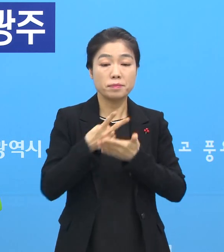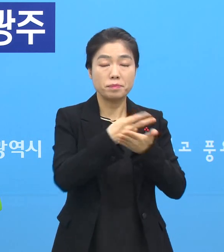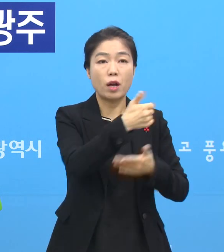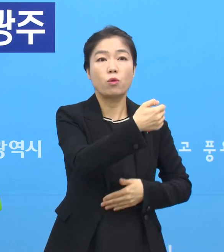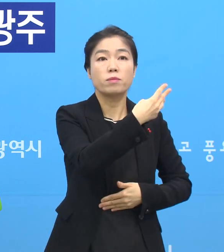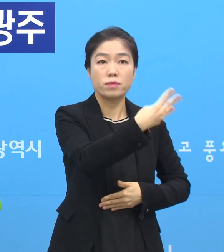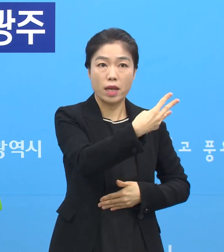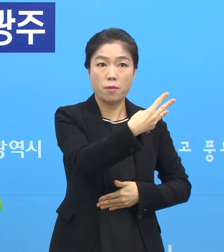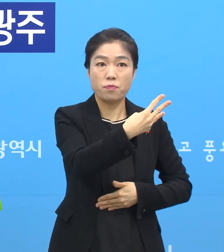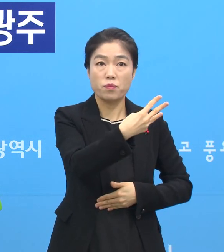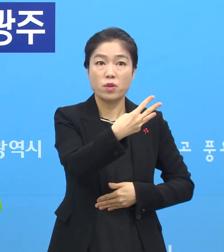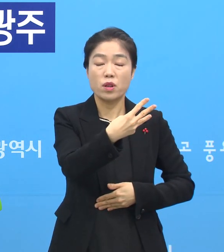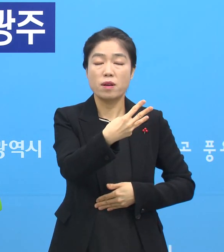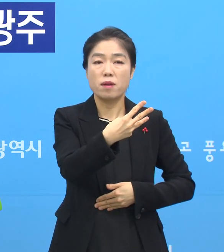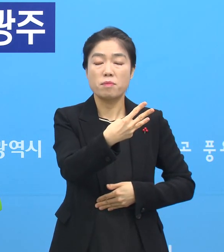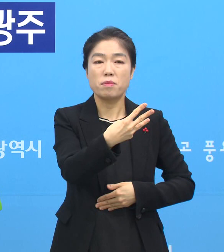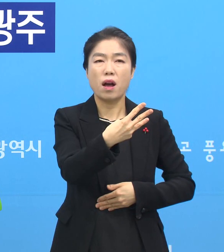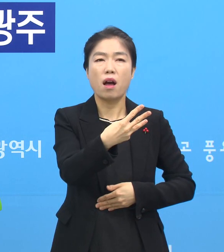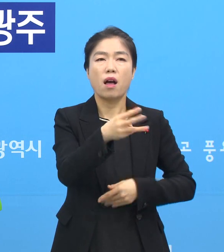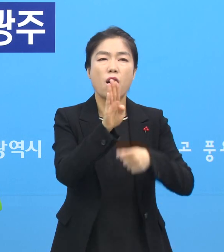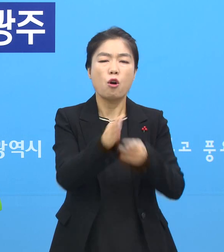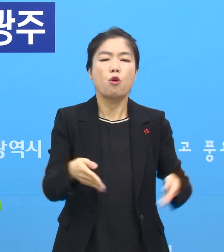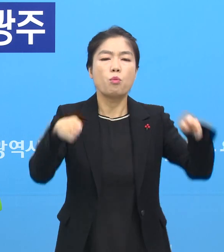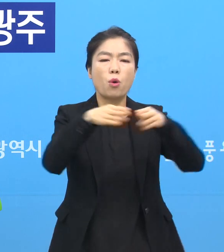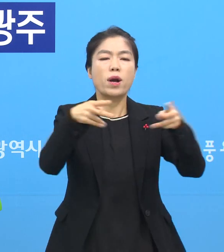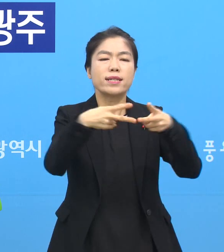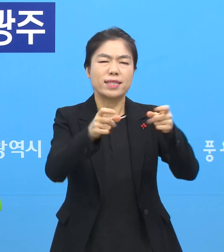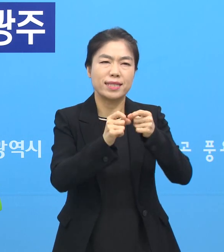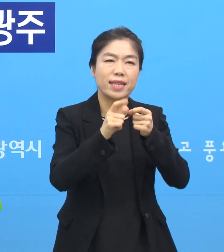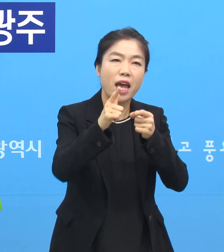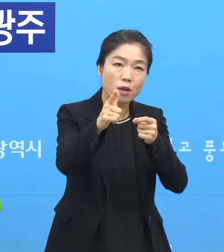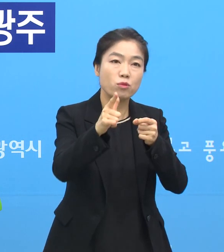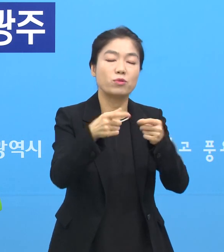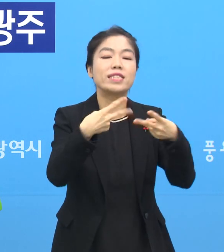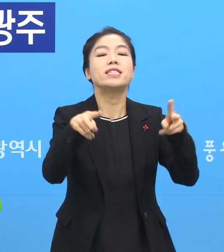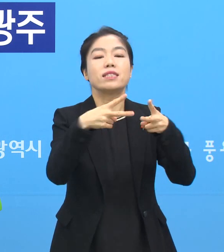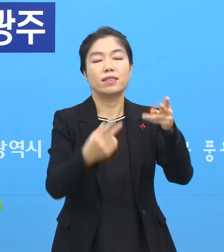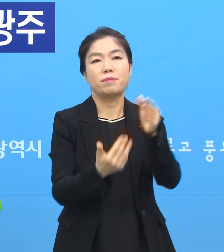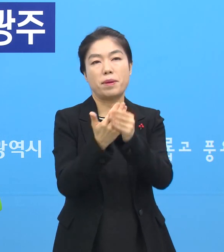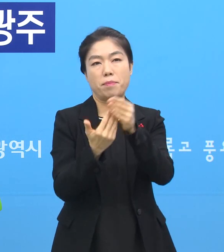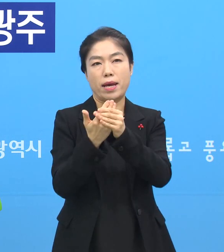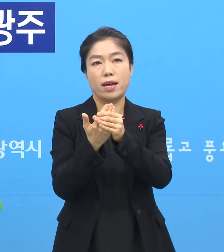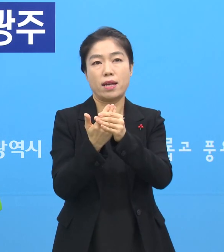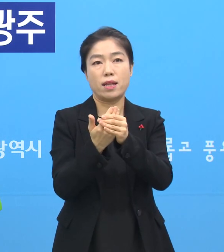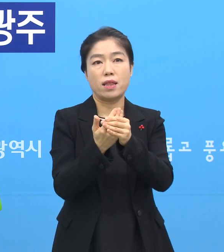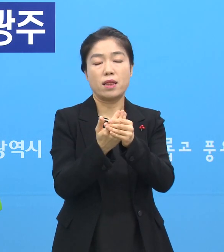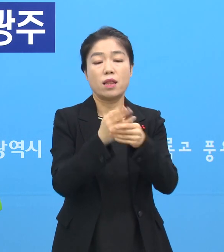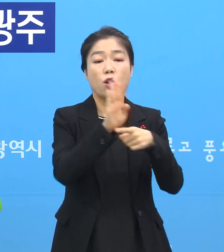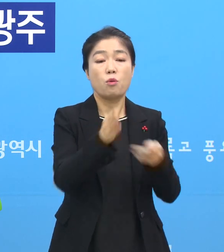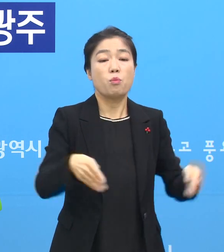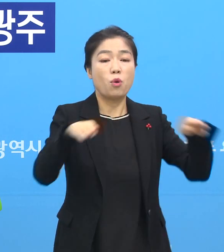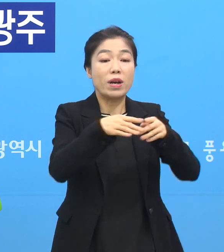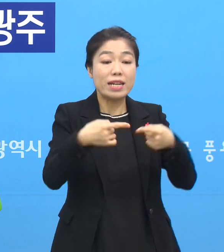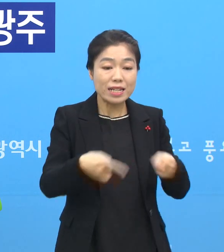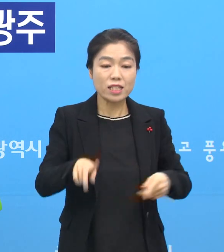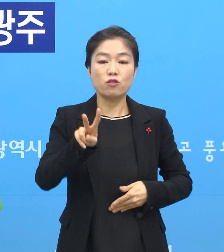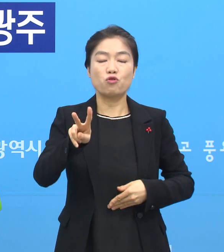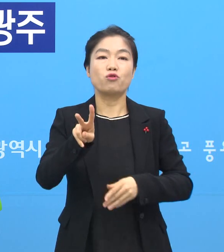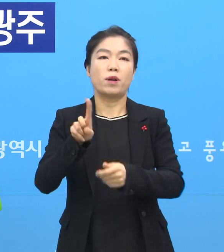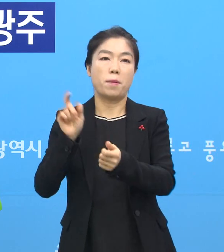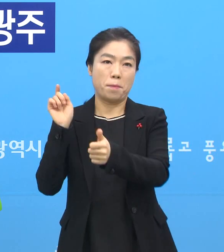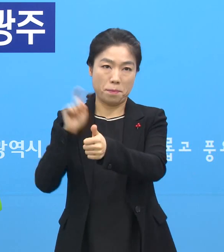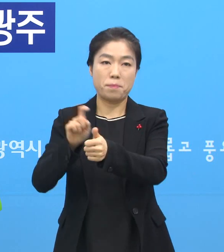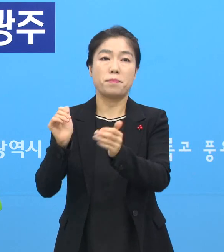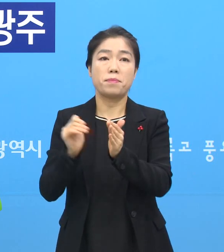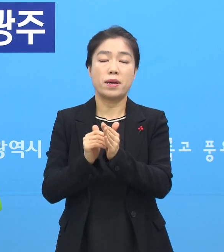53명 본관 2층에 주로 다 51명이 주로 본관 2층에서 발생했고요. 본관 1층에서 2명이 확진됐습니다.